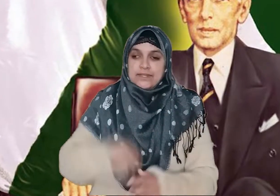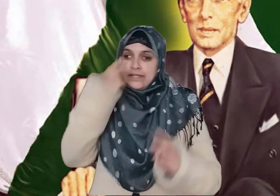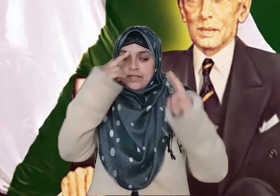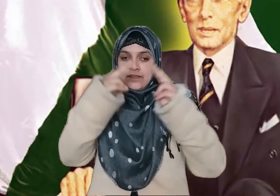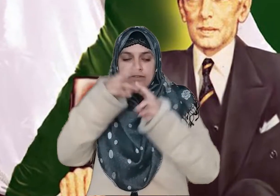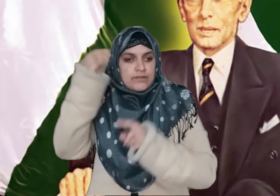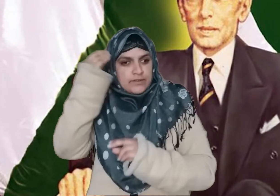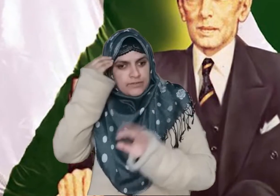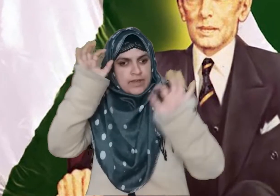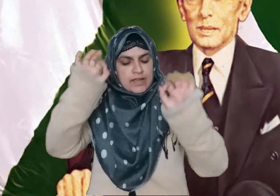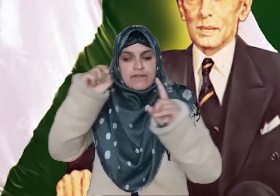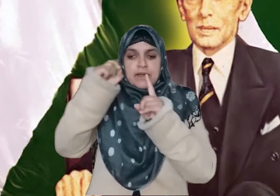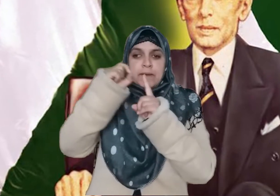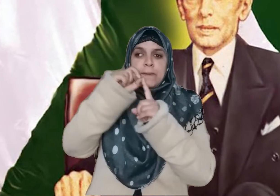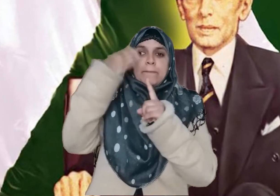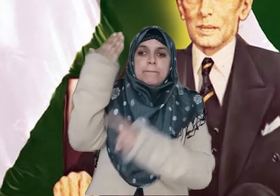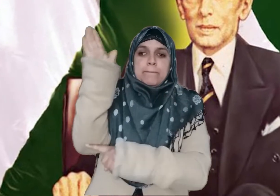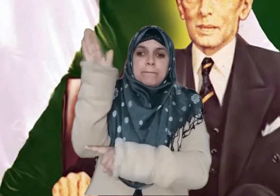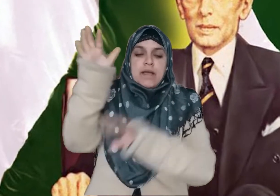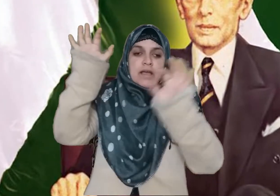پاکستان اتیہ خداوندی